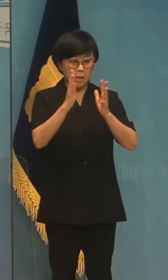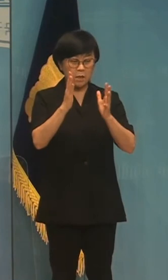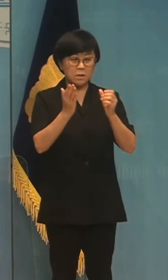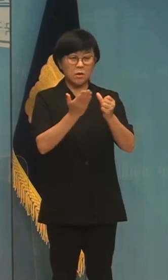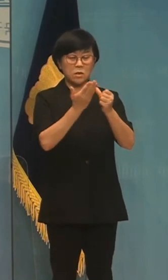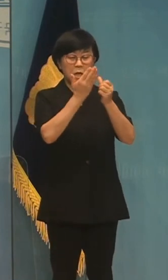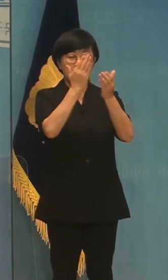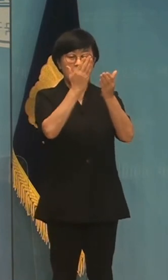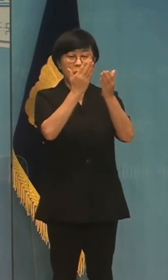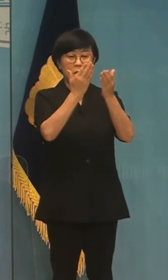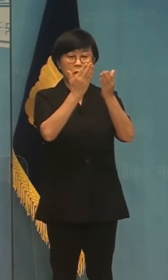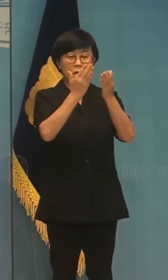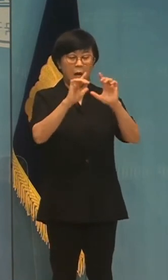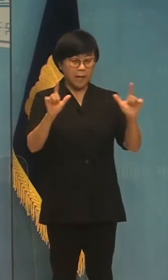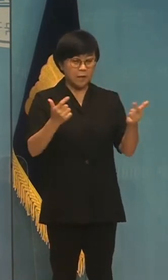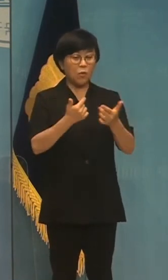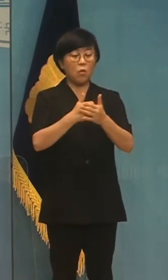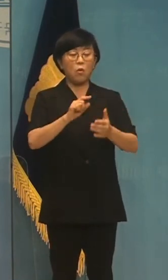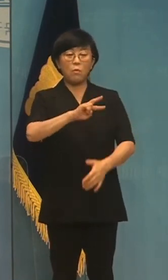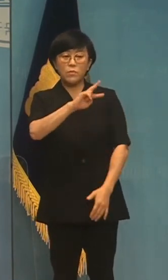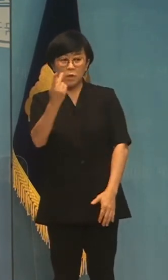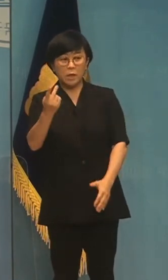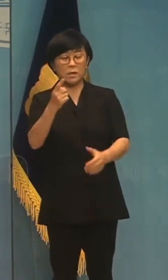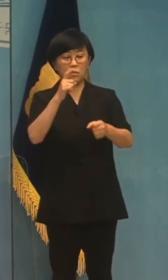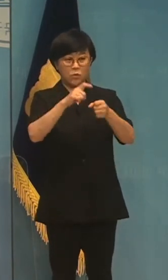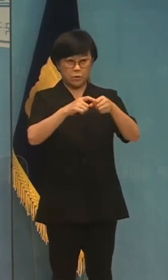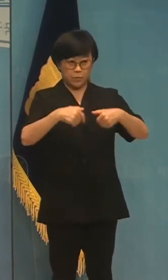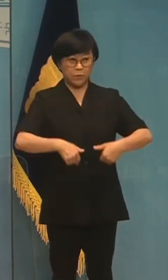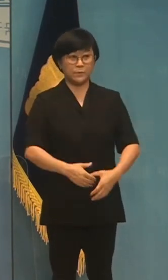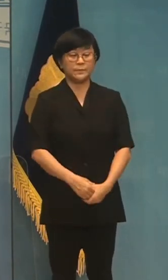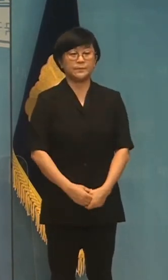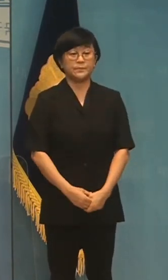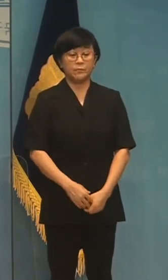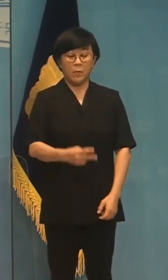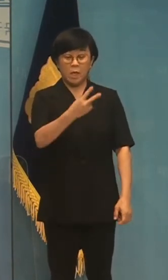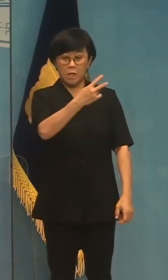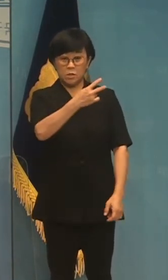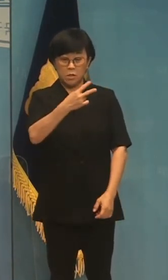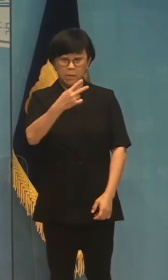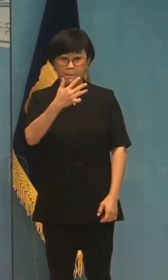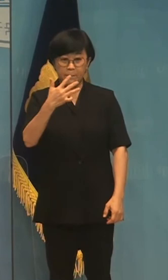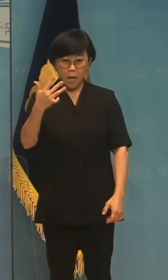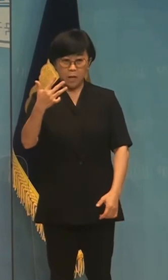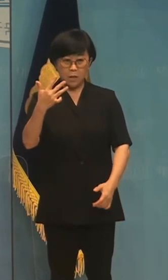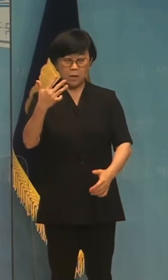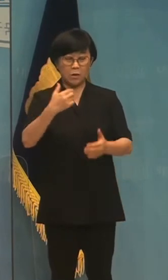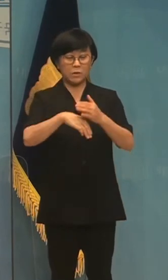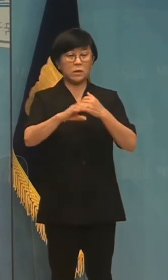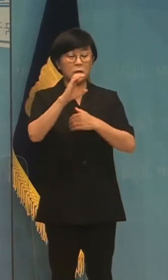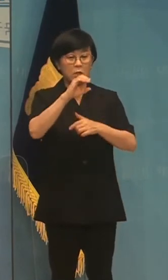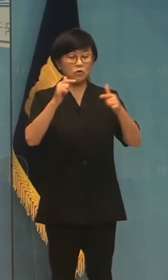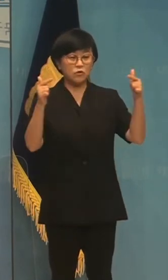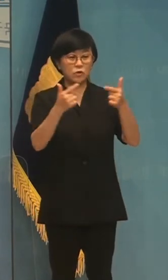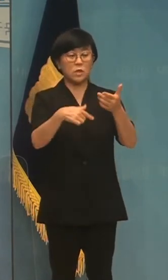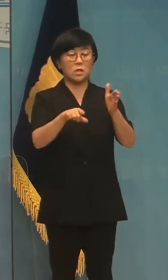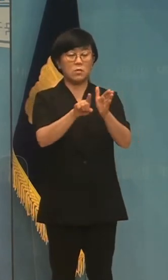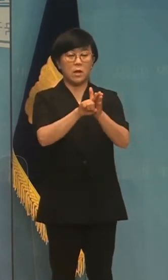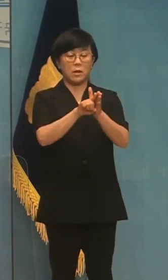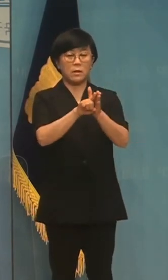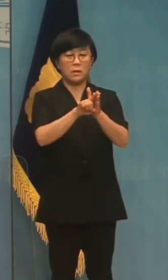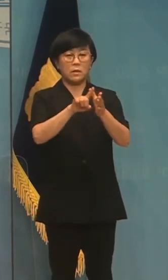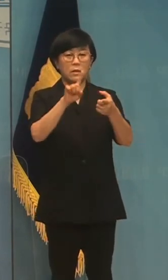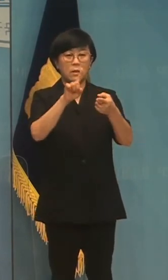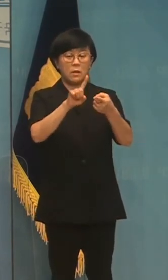아닌 녹색전환이 목적이어야 합니다. 2008년 저탄소 녹색성장법 제정방식